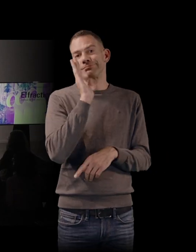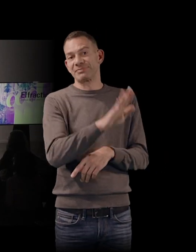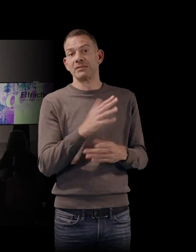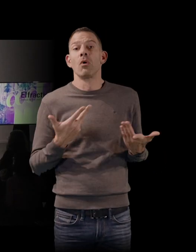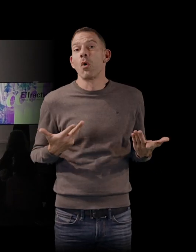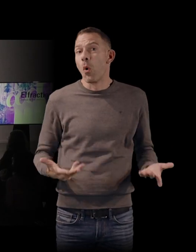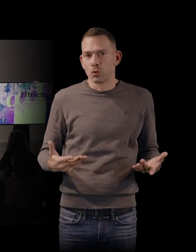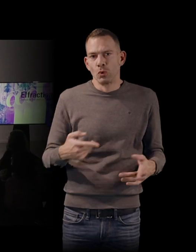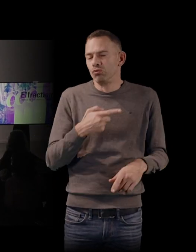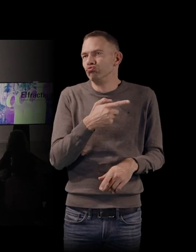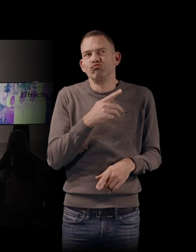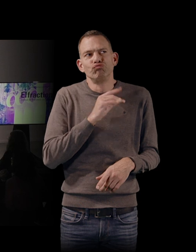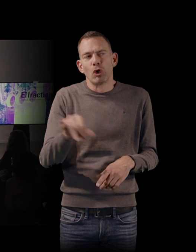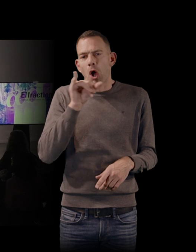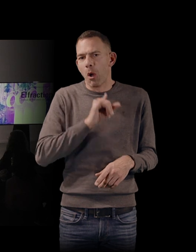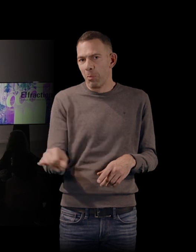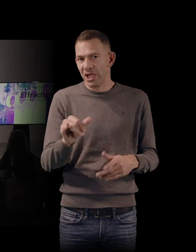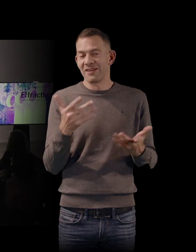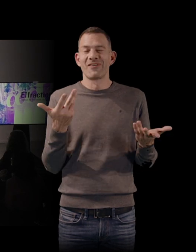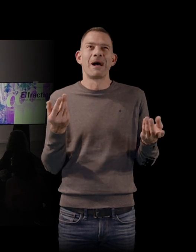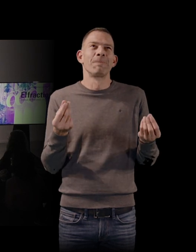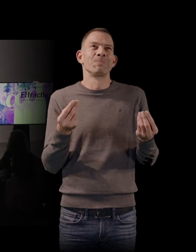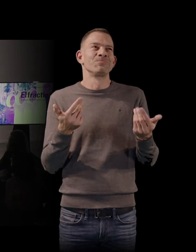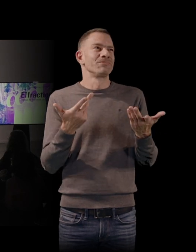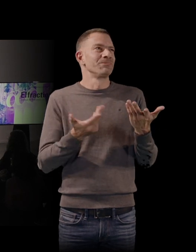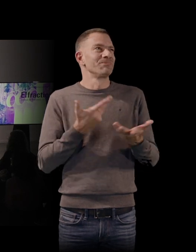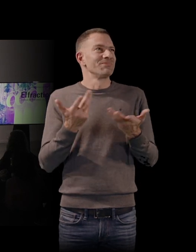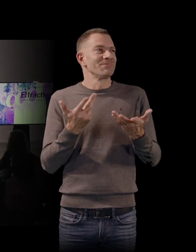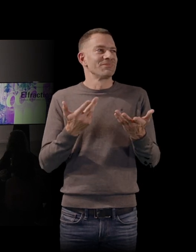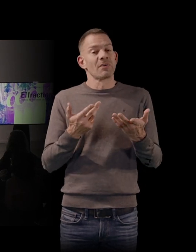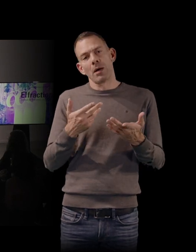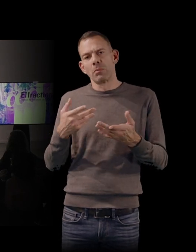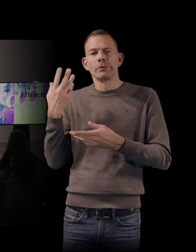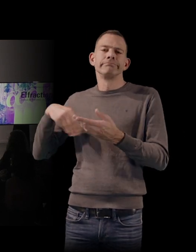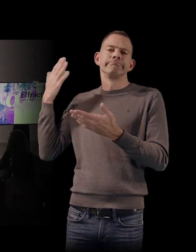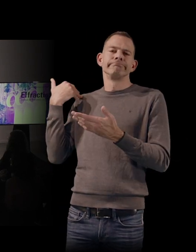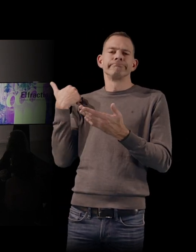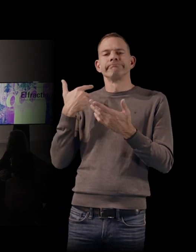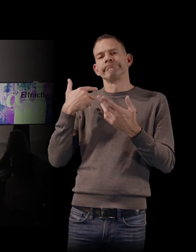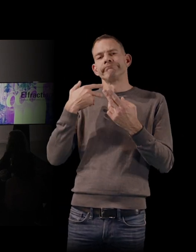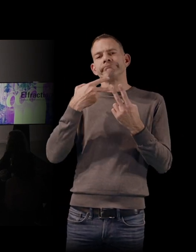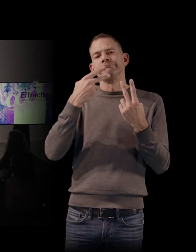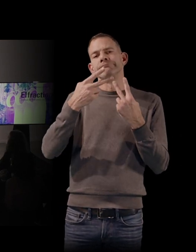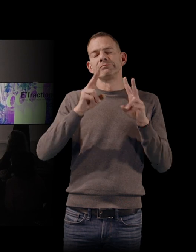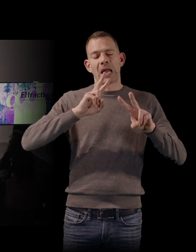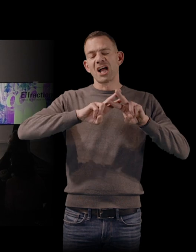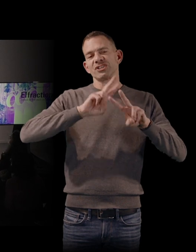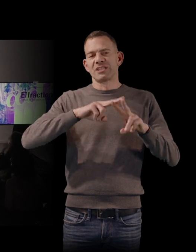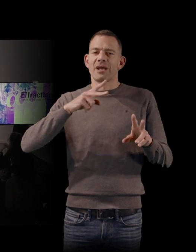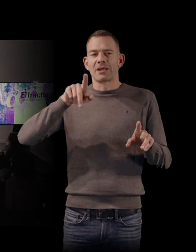on ne permettrait pas de poser. Enfin, en tout cas, on a un regard, surtout après Me Too, tout ça. On se rend bien compte que, heureusement, l